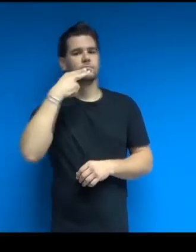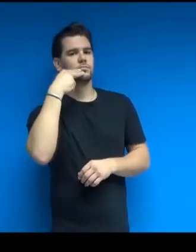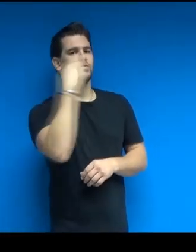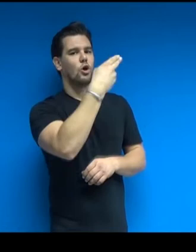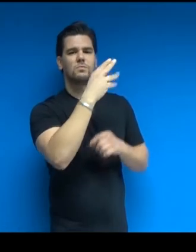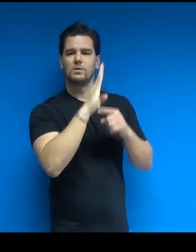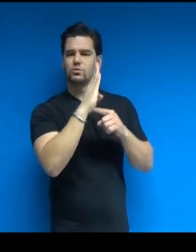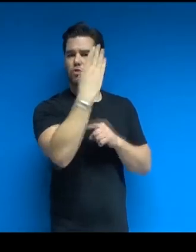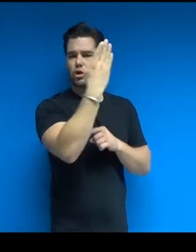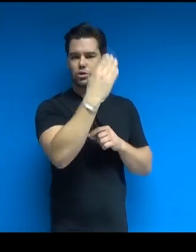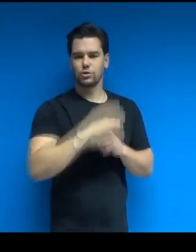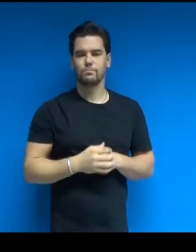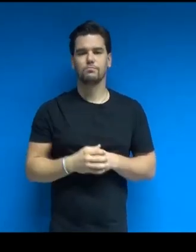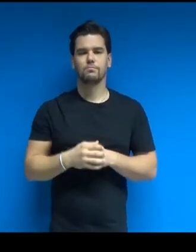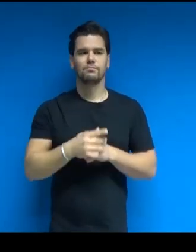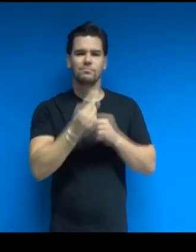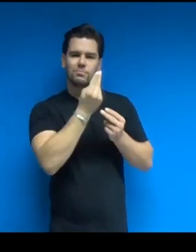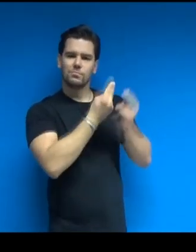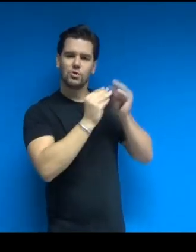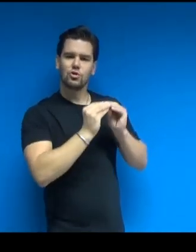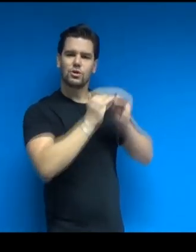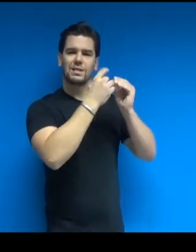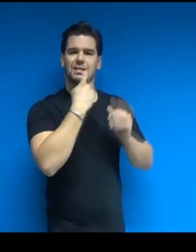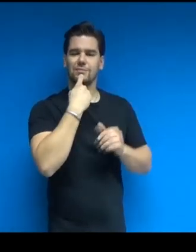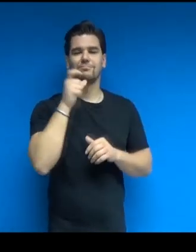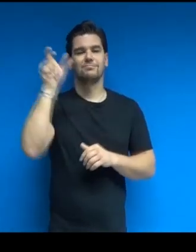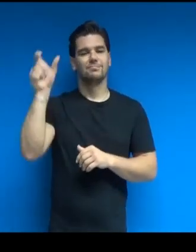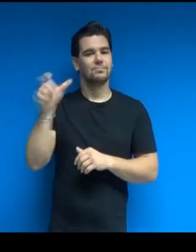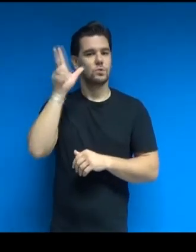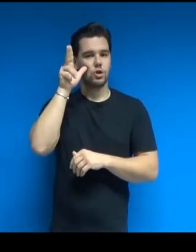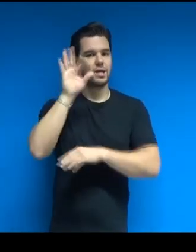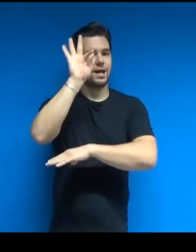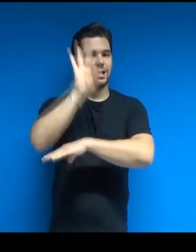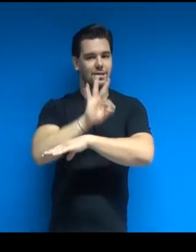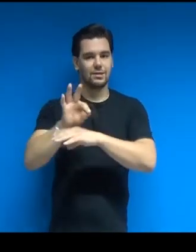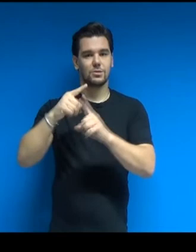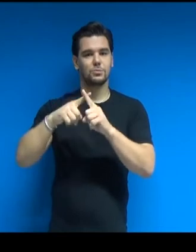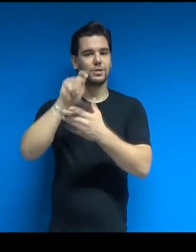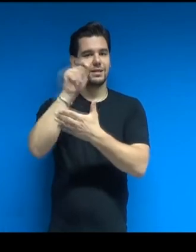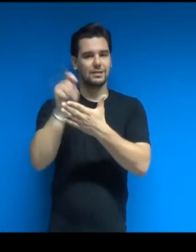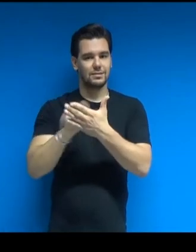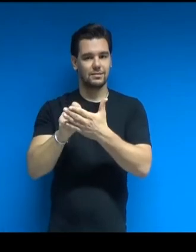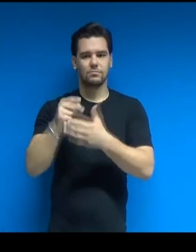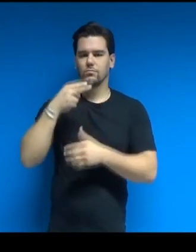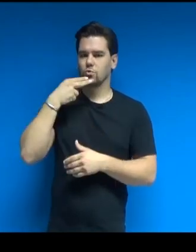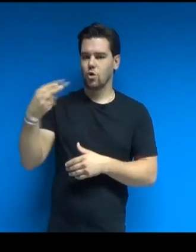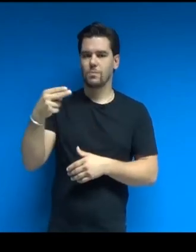è stata progettata dall'architetto e designer Zaha Hadid, prima donna